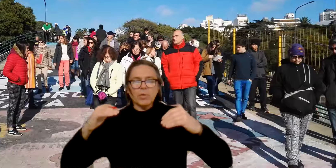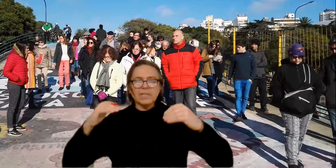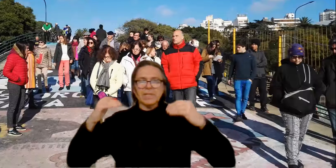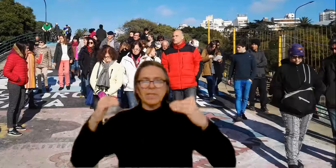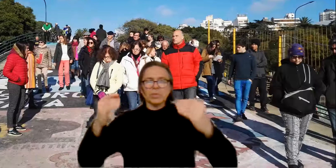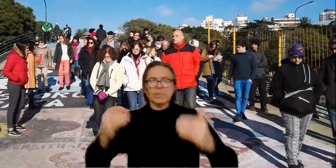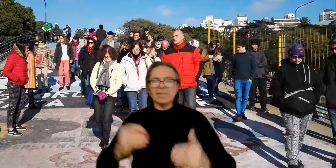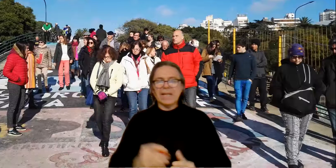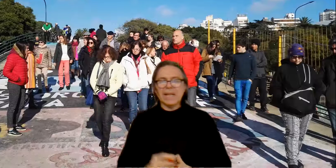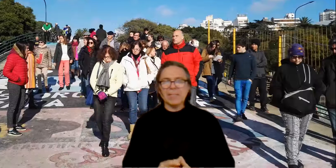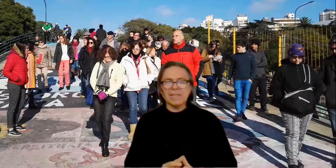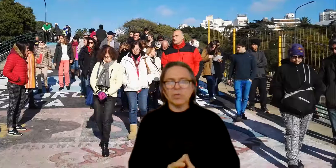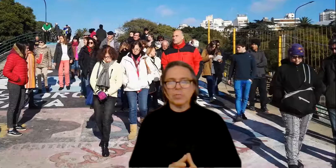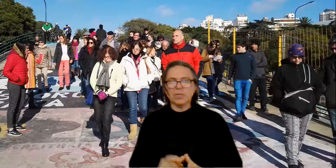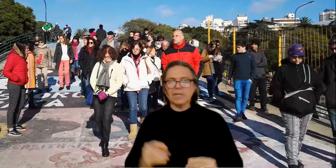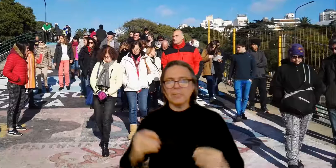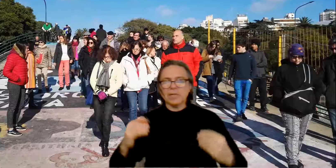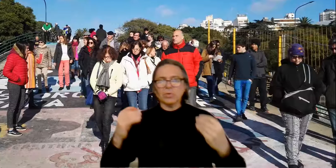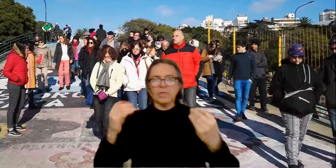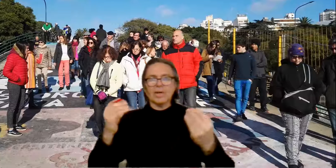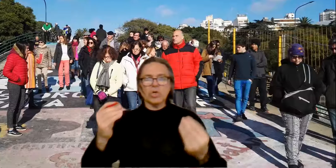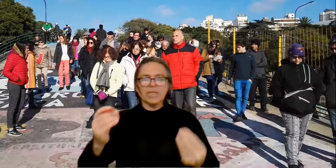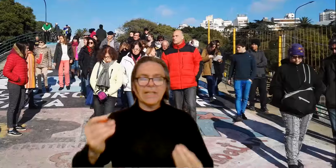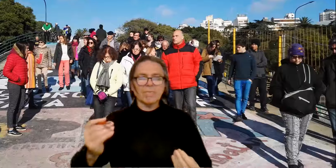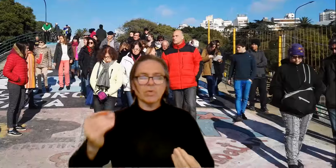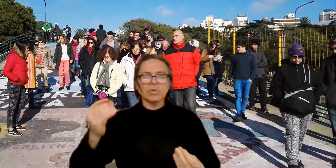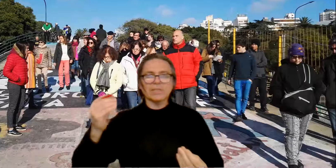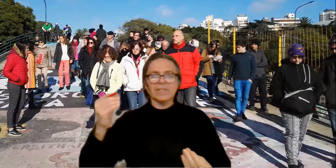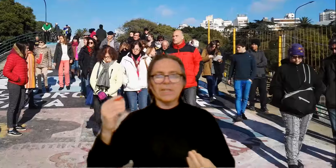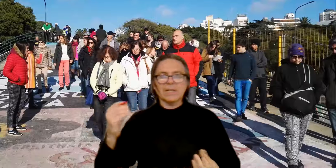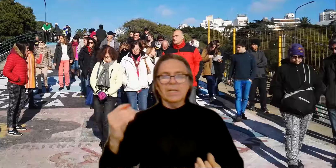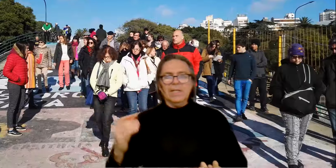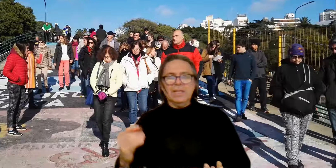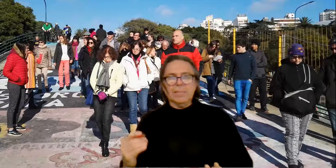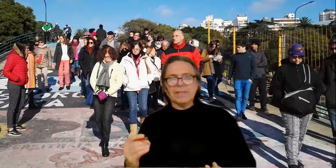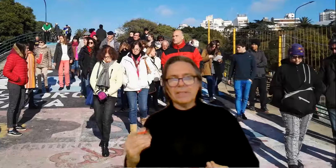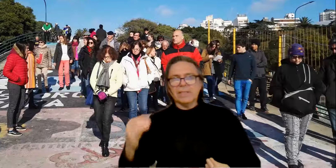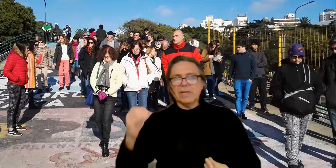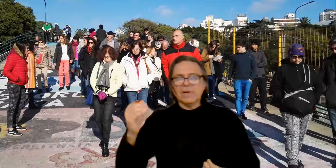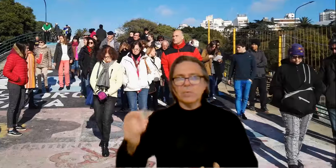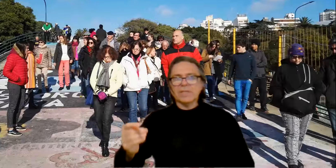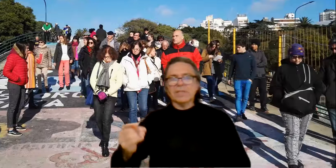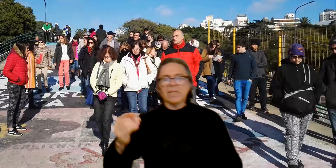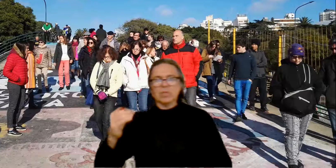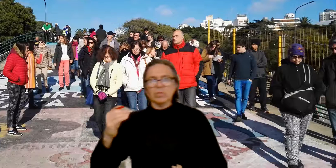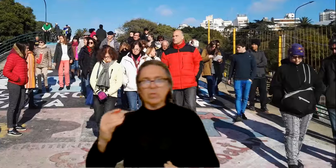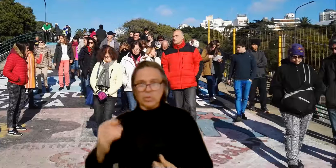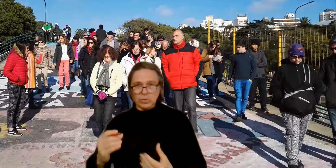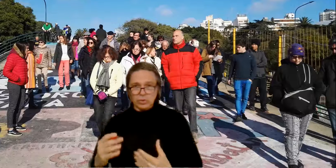puente que justamente la lámina de hormigón armado que va conectando lo que sería la parte de la Facultad de Derecho con el otro